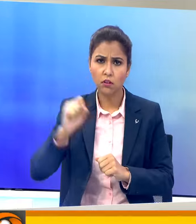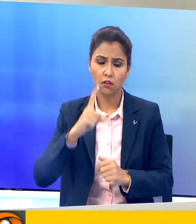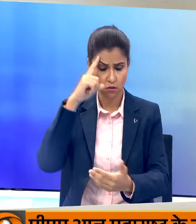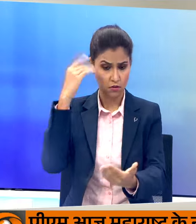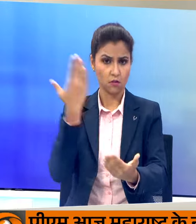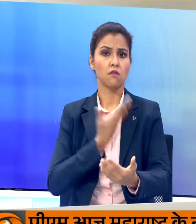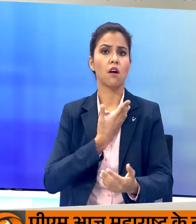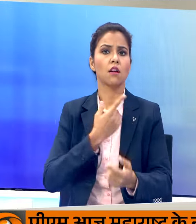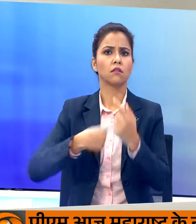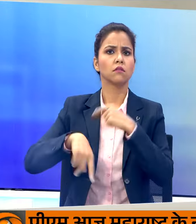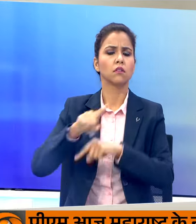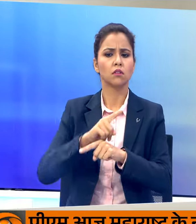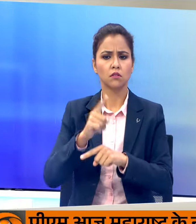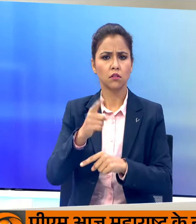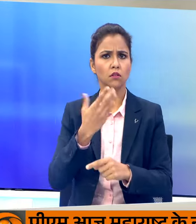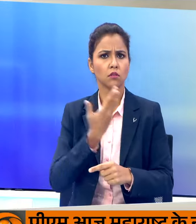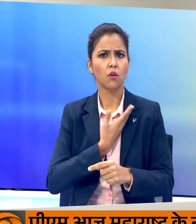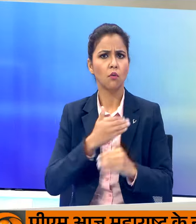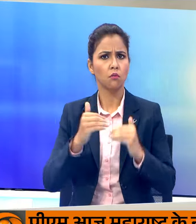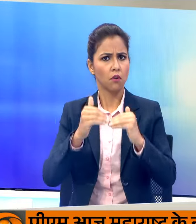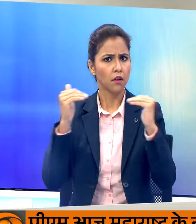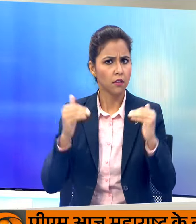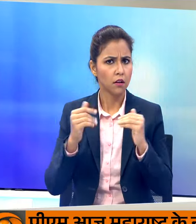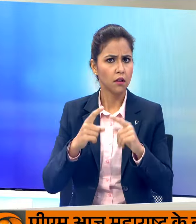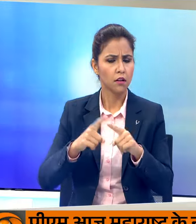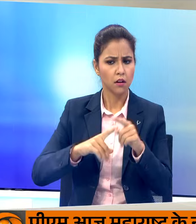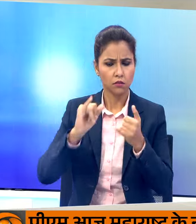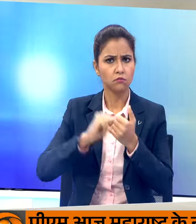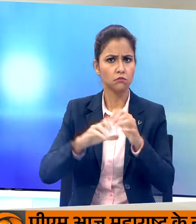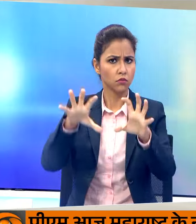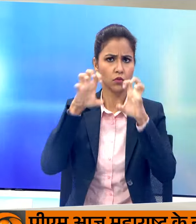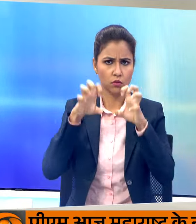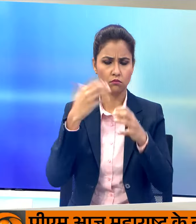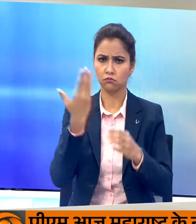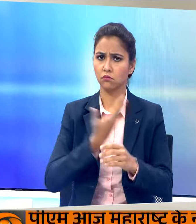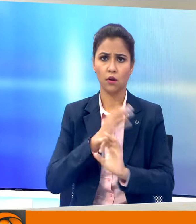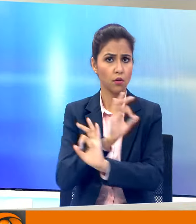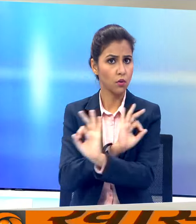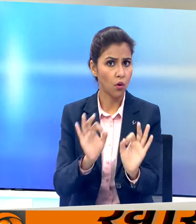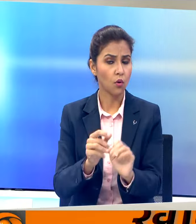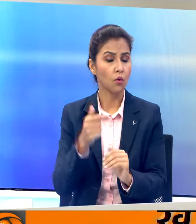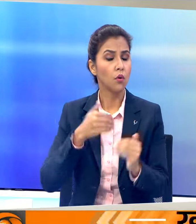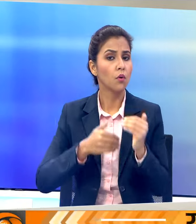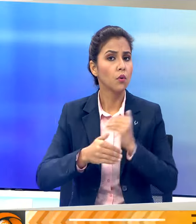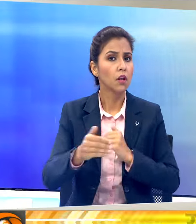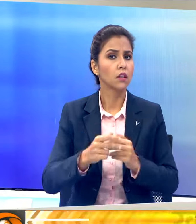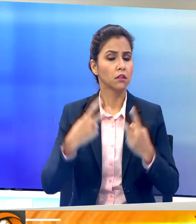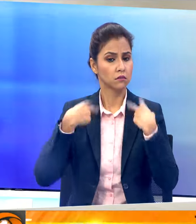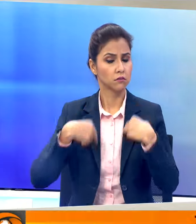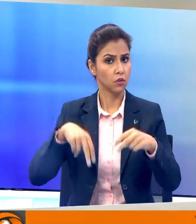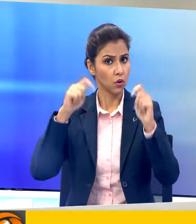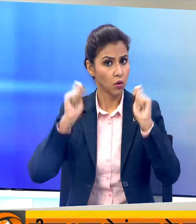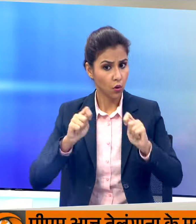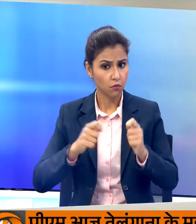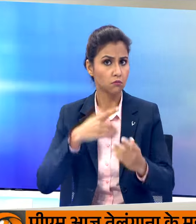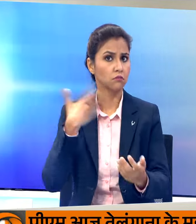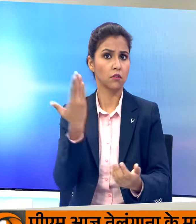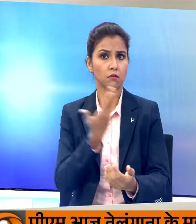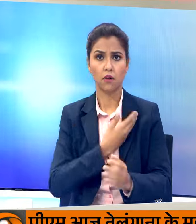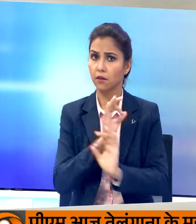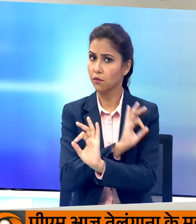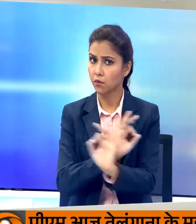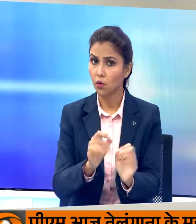अधिकार ना तो मौलिक अधिकार है ना ही सम्वेधानिक अधिकार और यहां तक की कानूनी अधिकार भी नहीं है